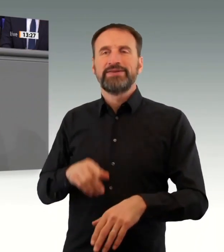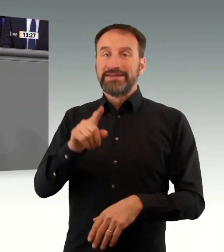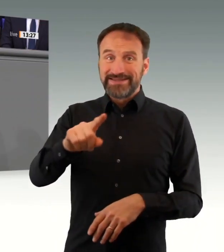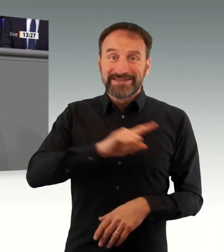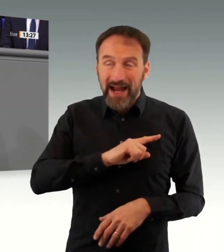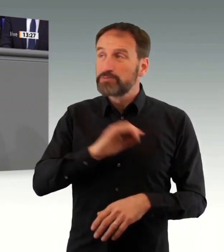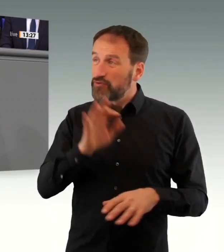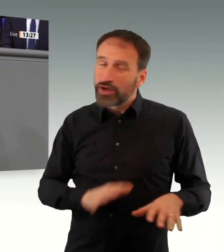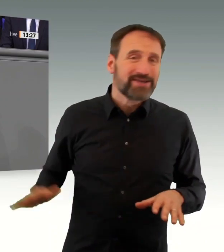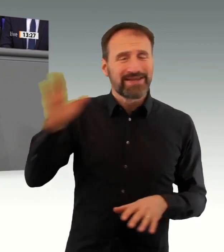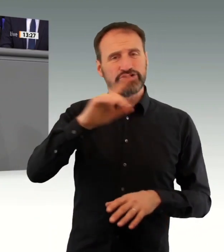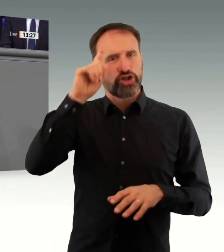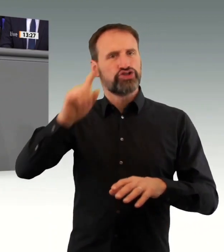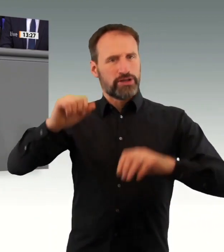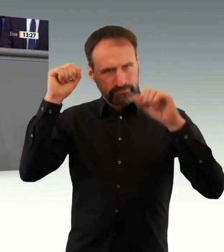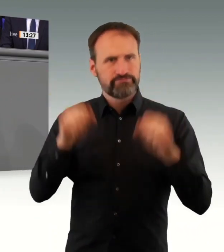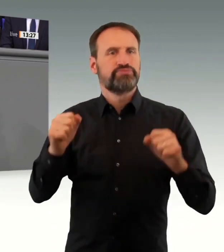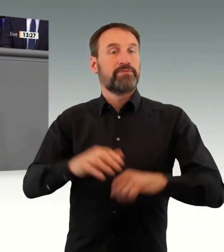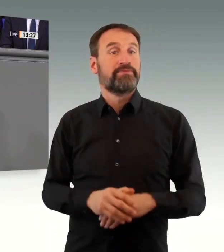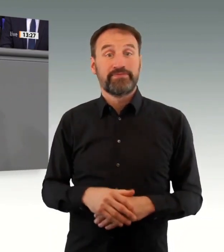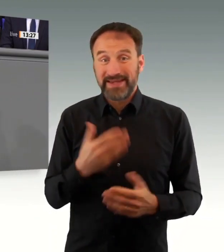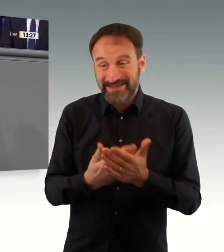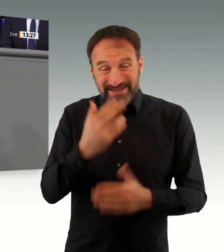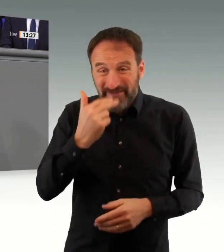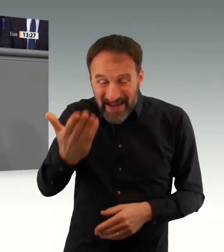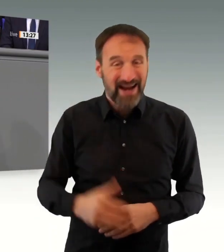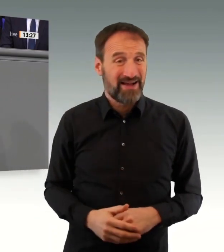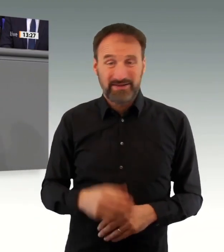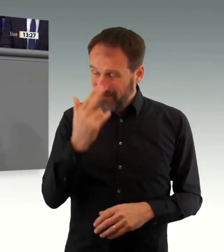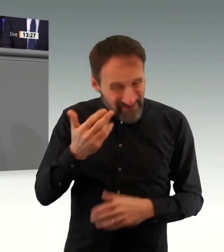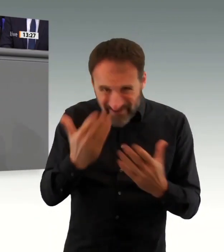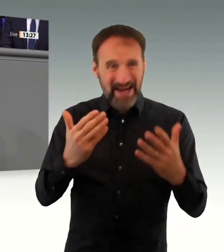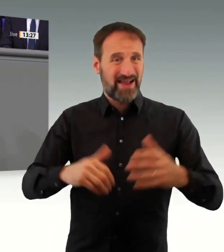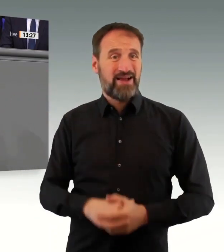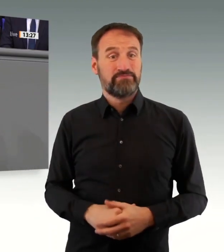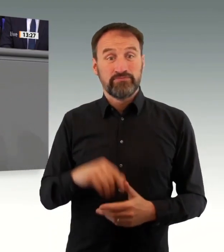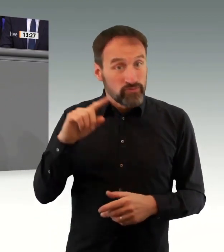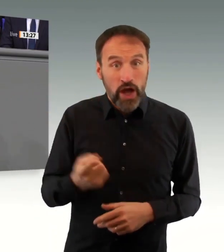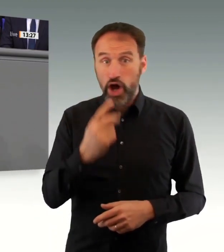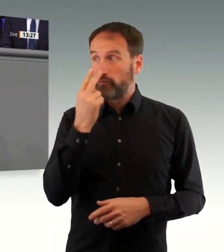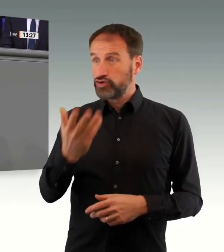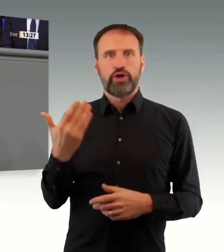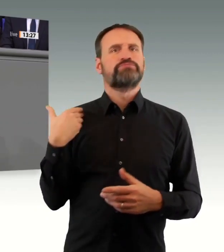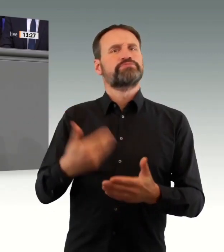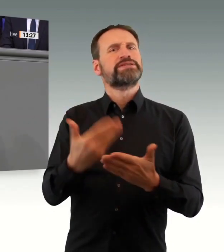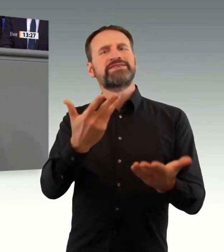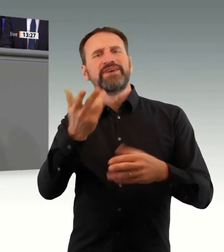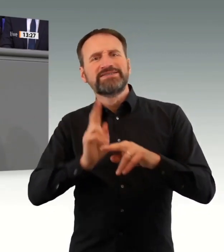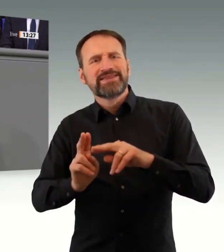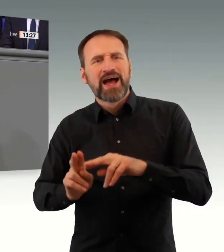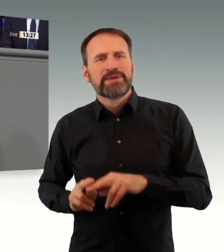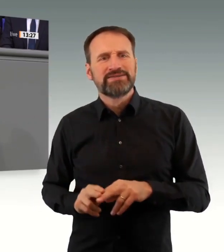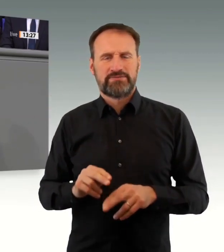Aber wir sehen eben jetzt, dass die Hospitalisierungsraten bei kleinen Kindern eben jetzt schon besonders hoch sind. Und ich finde an dieser Stelle,